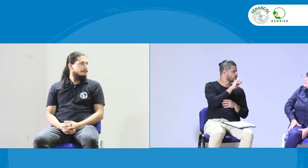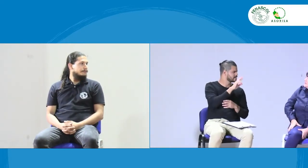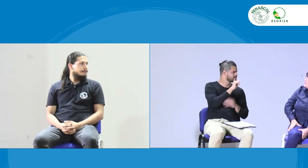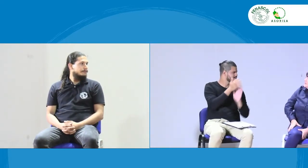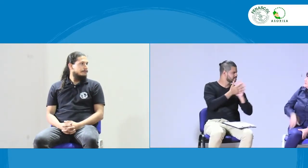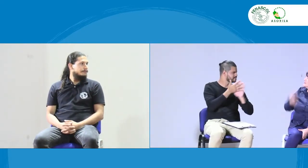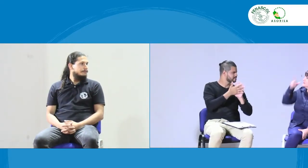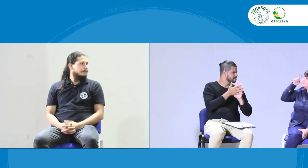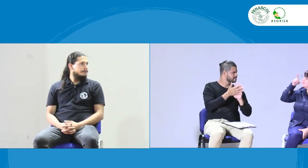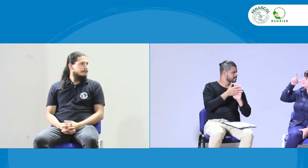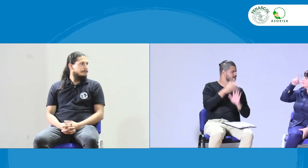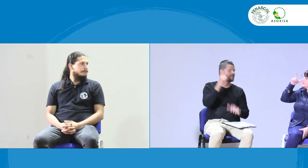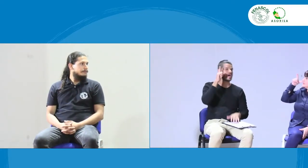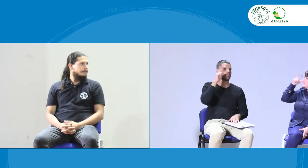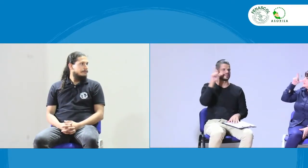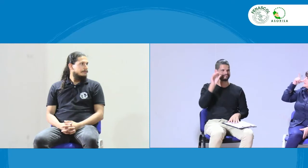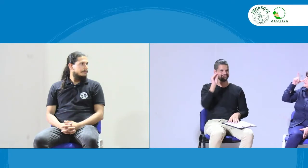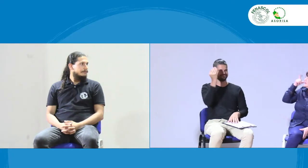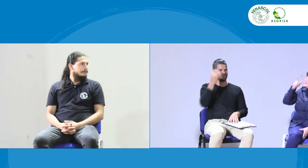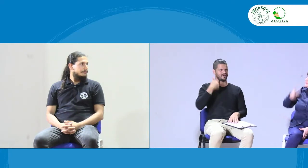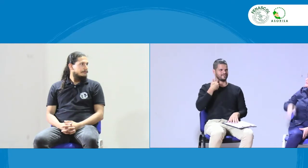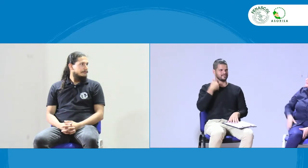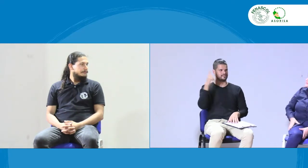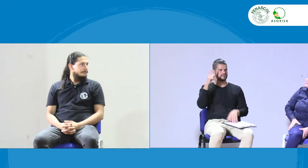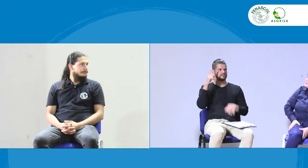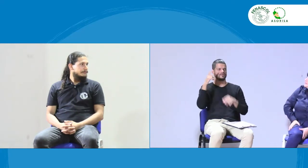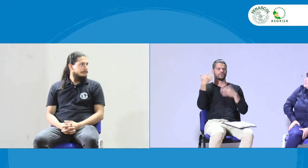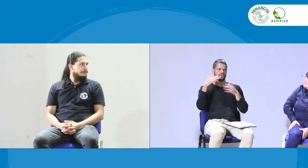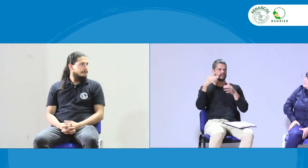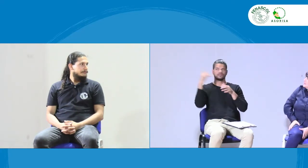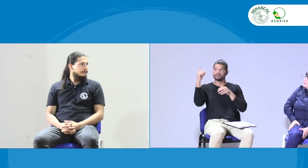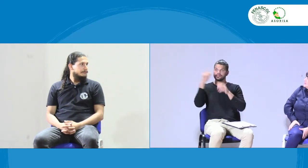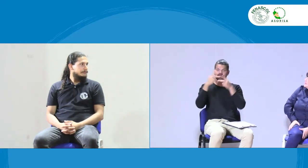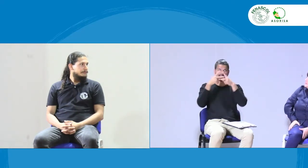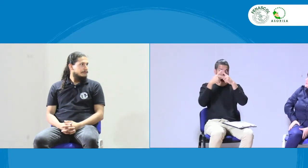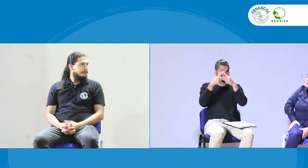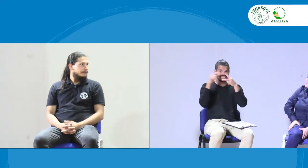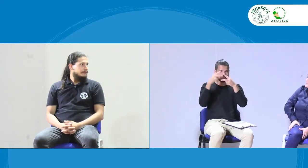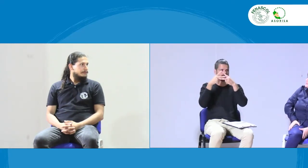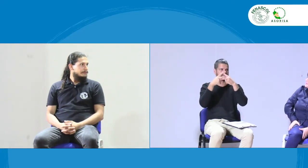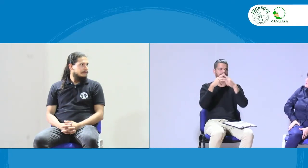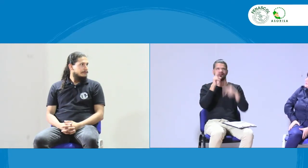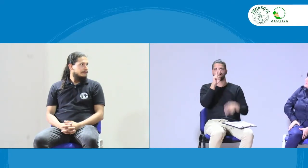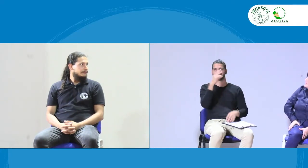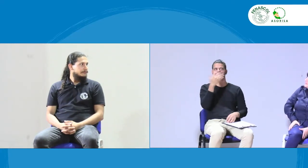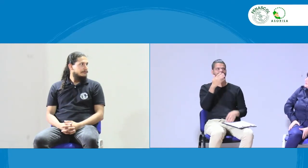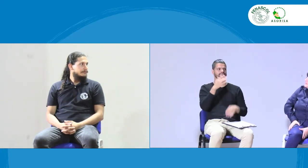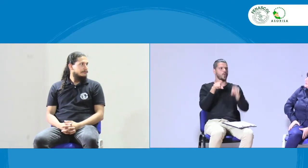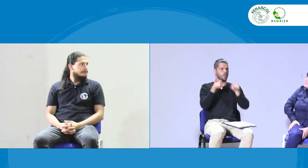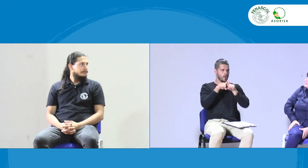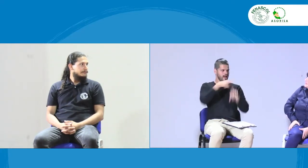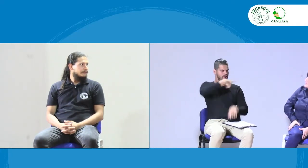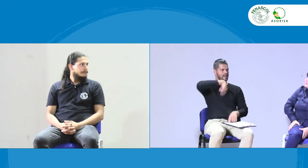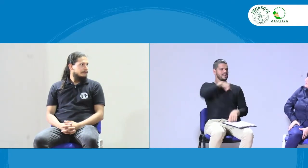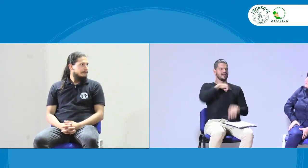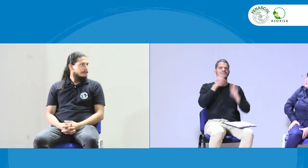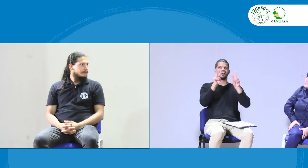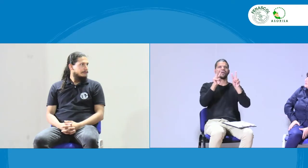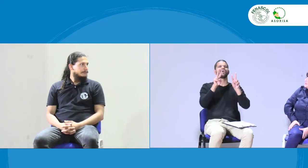es, pues, ¿se hablaba? Creo que era la seña de Laura. Ok, esta era la seña de Laura. ¿Algo que hablaba? Laura, estas que hablaba,